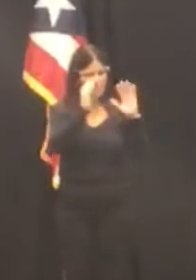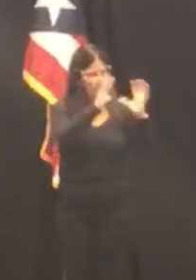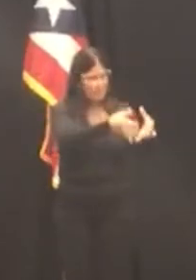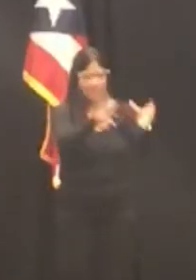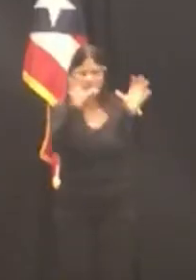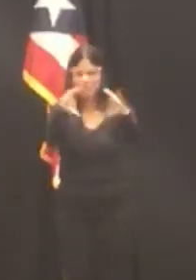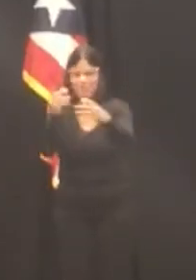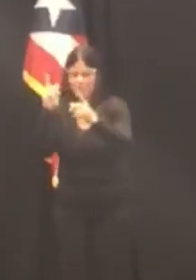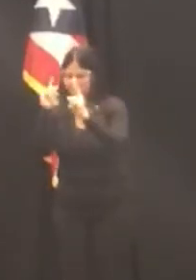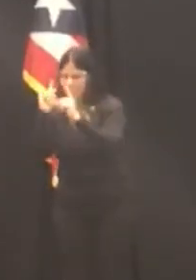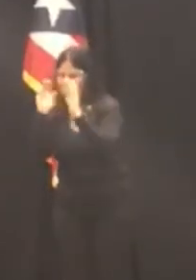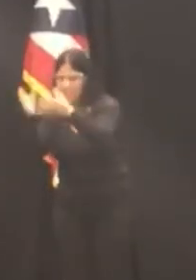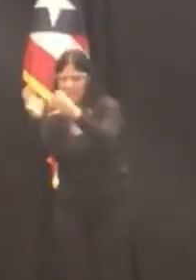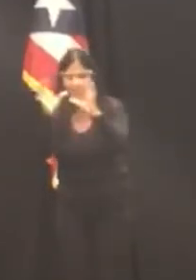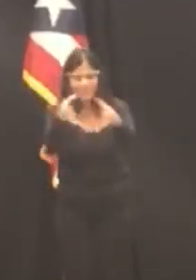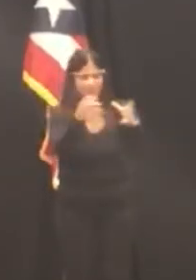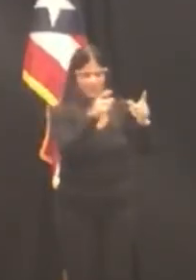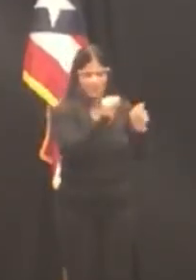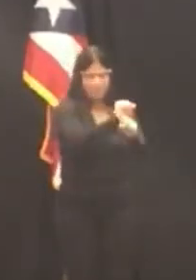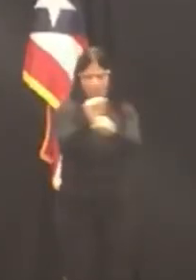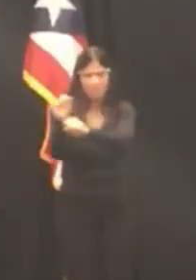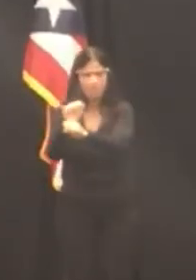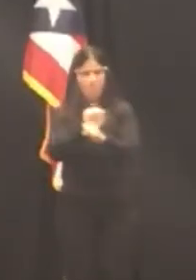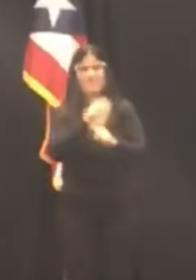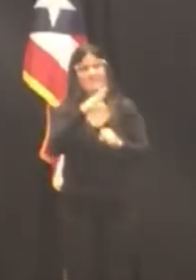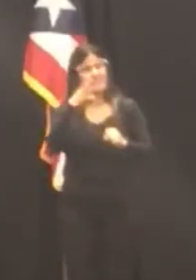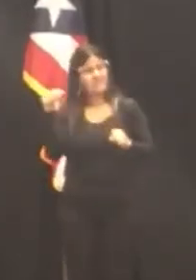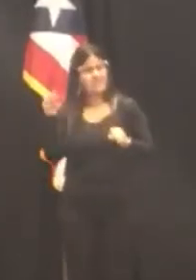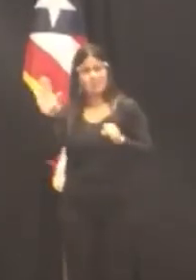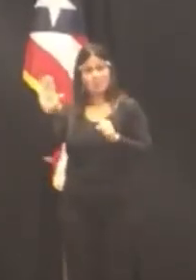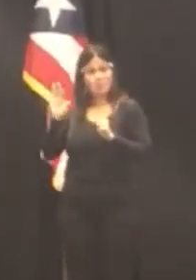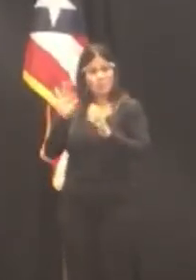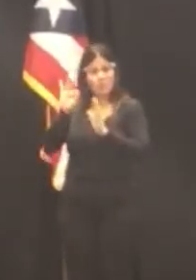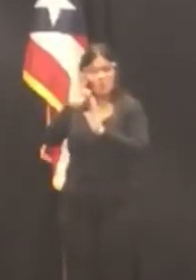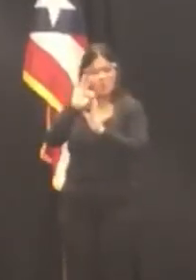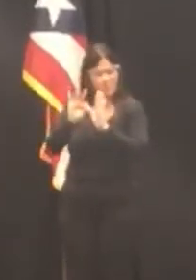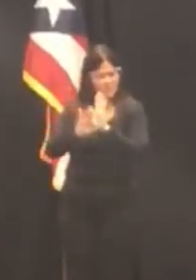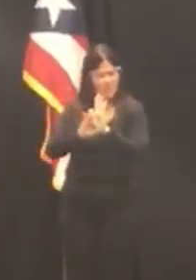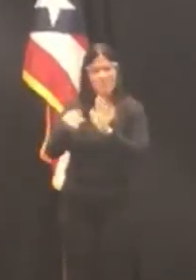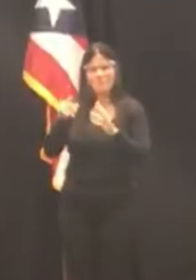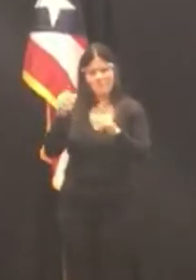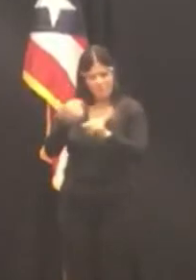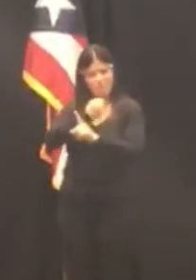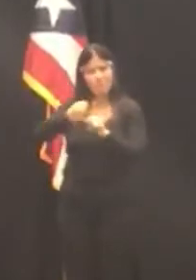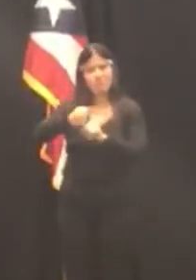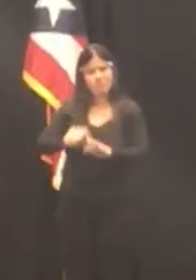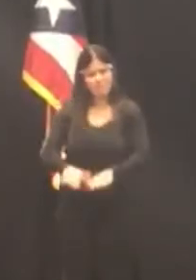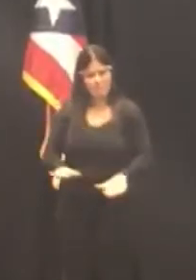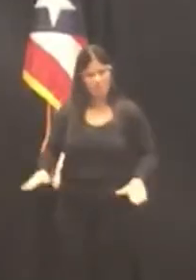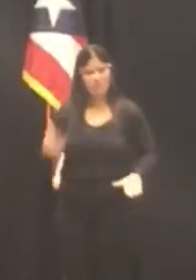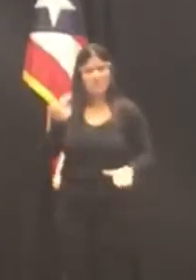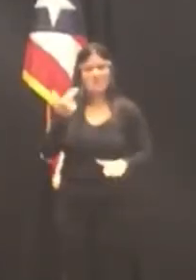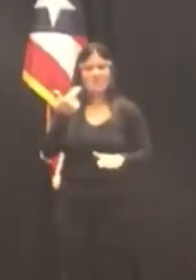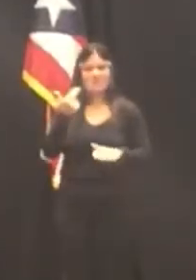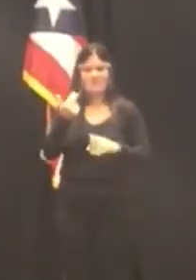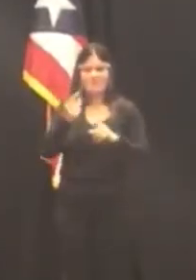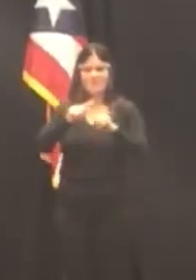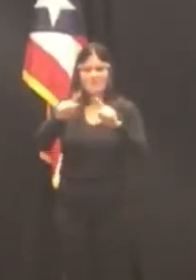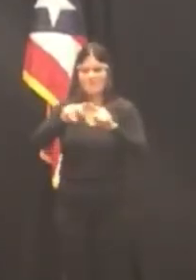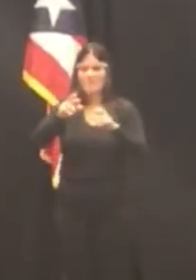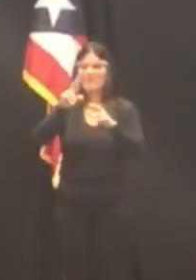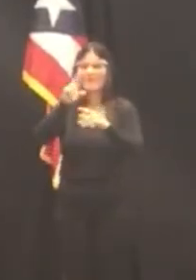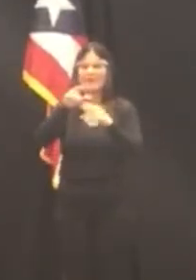relaciones de familia y los fiscales de la División de Maltrato a Menores en las 13 regiones judiciales de Puerto Rico.